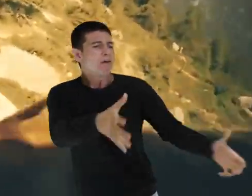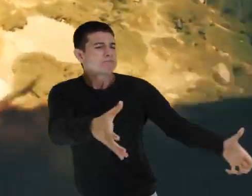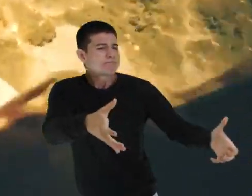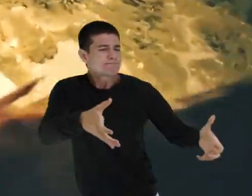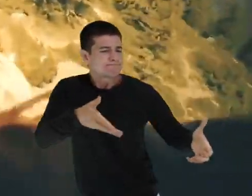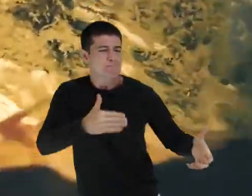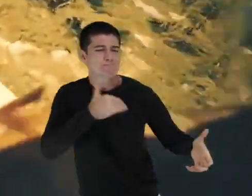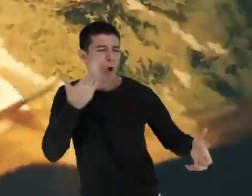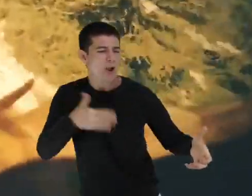águia?